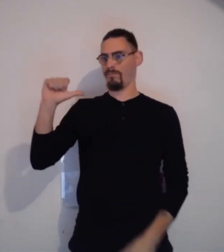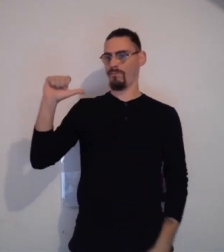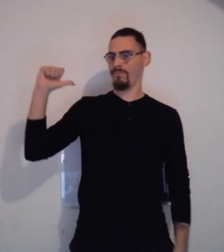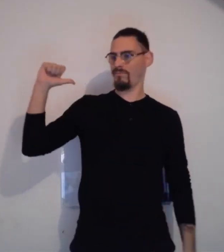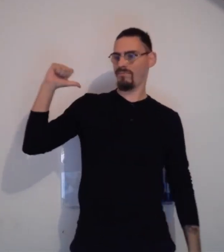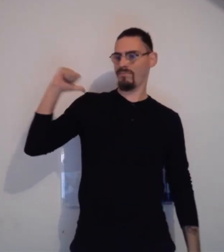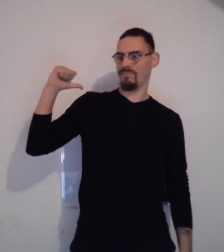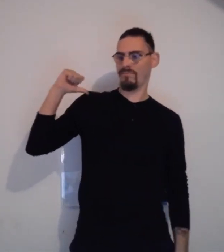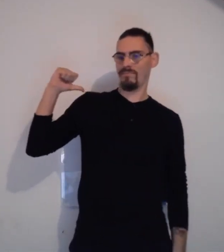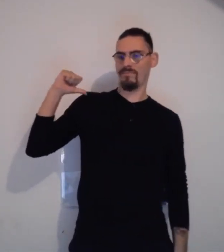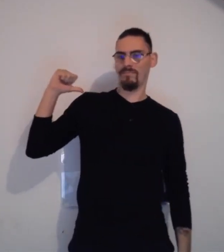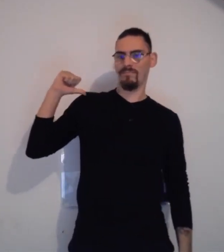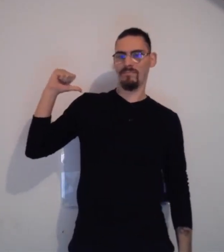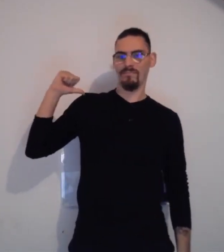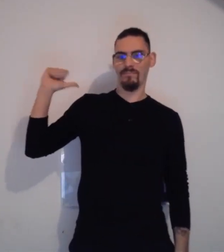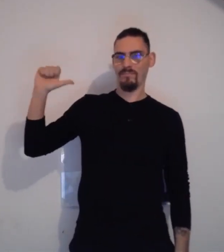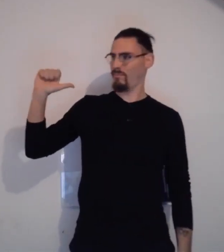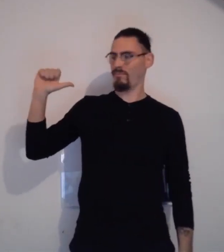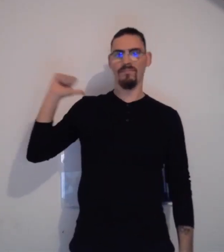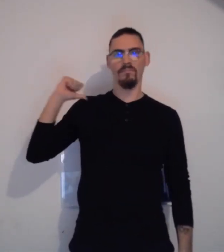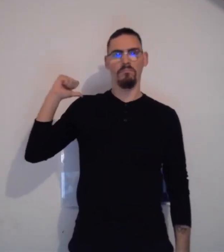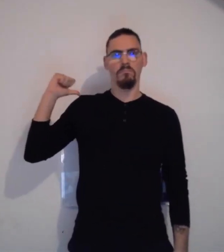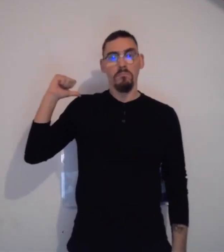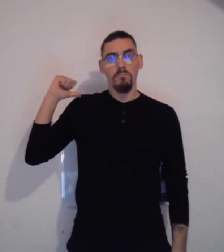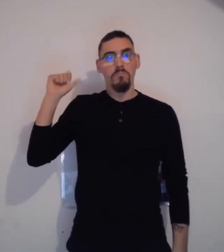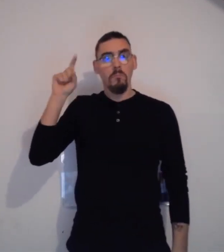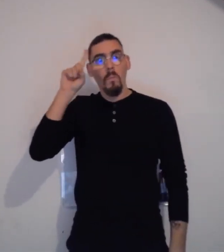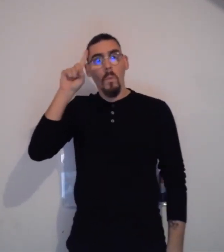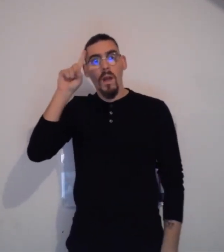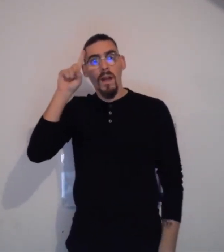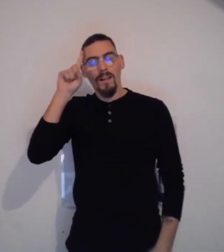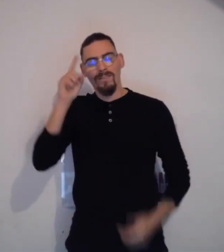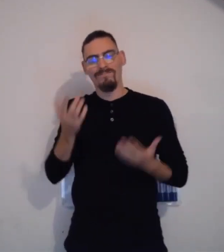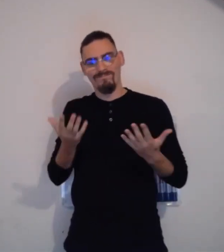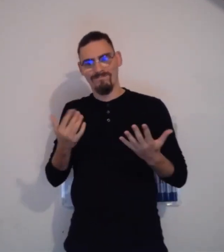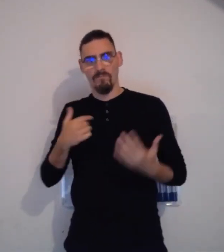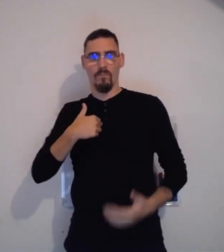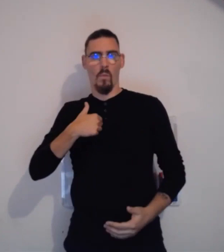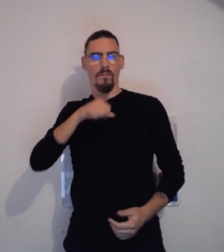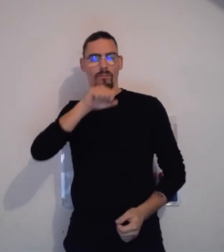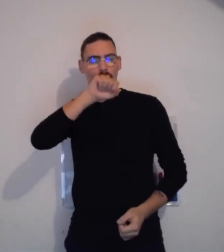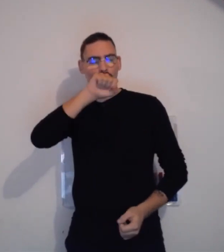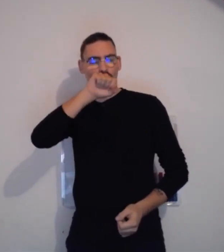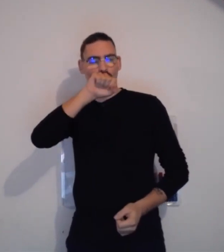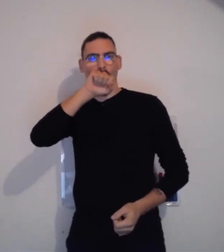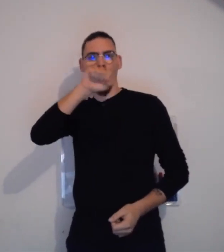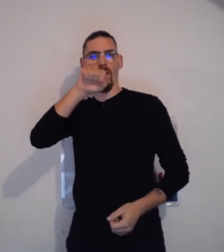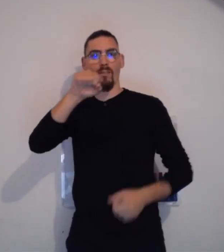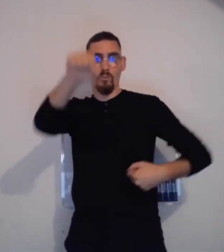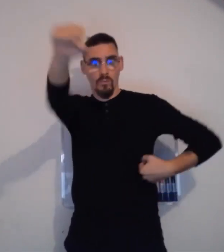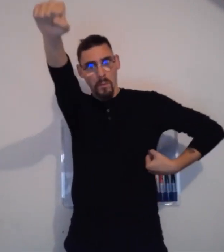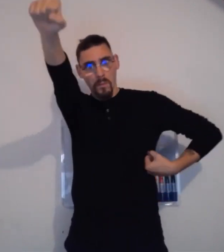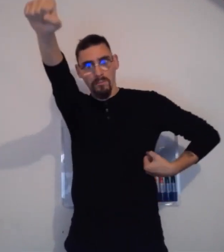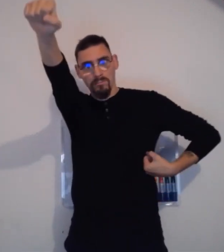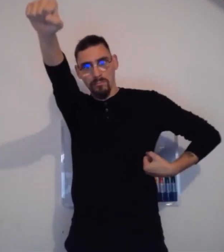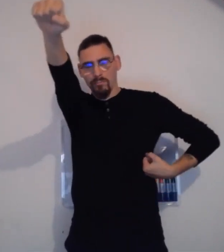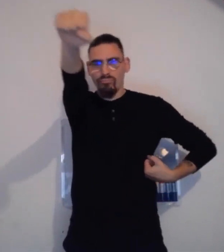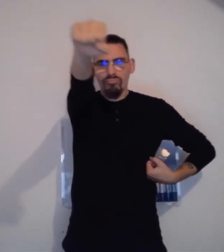Par exemple, moi, comme vous pouvez le voir, voici mon signe. Je m'appelle Anthony avec un A posé sur l'épaule.